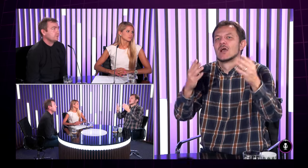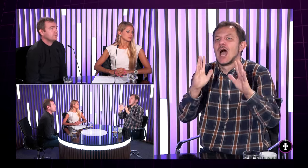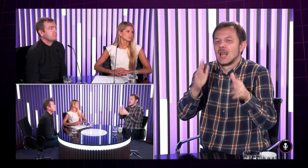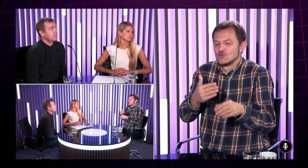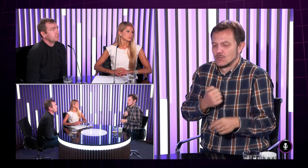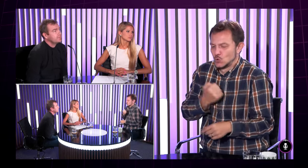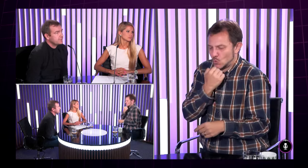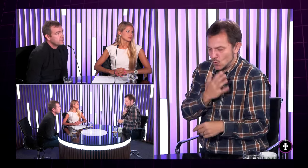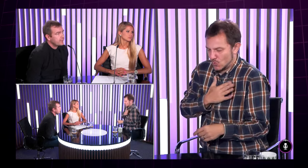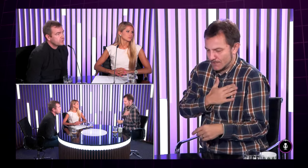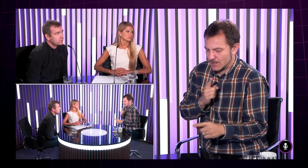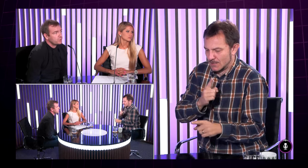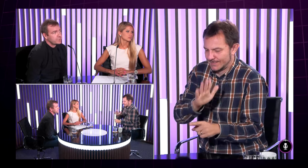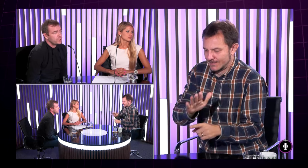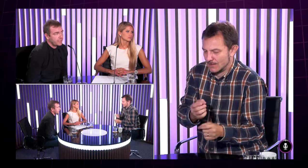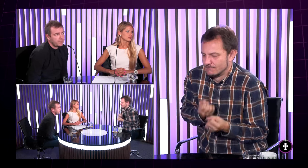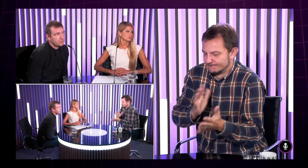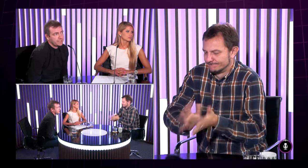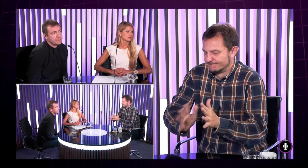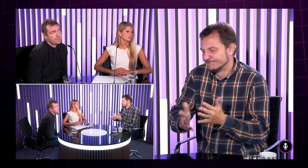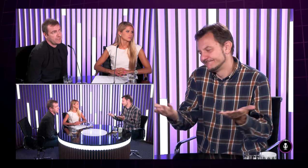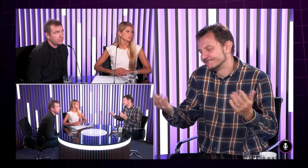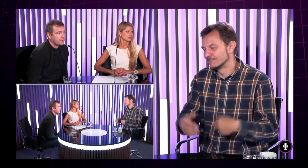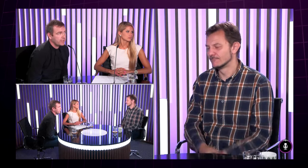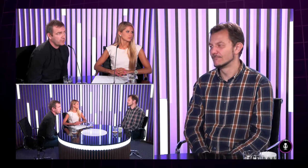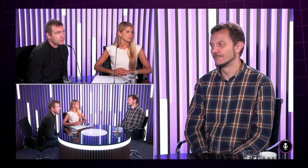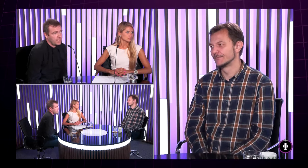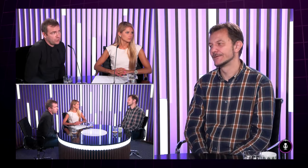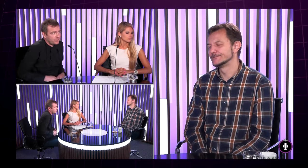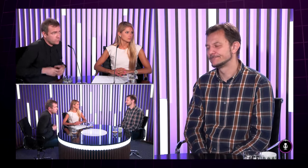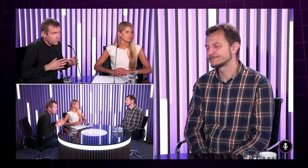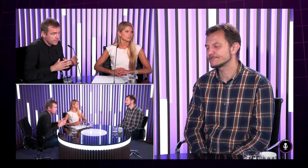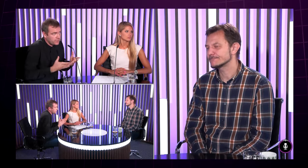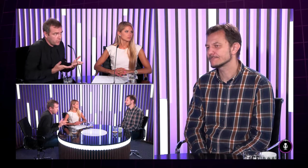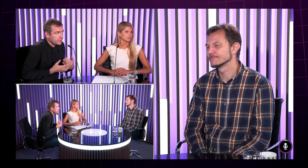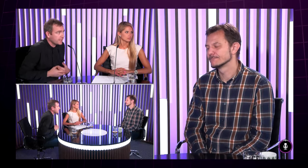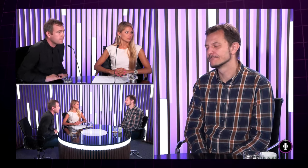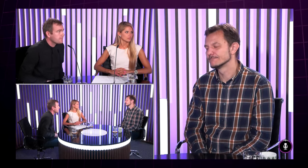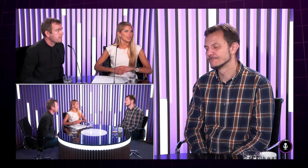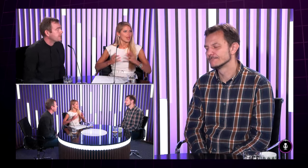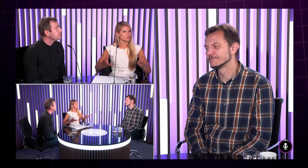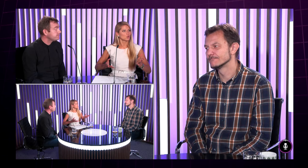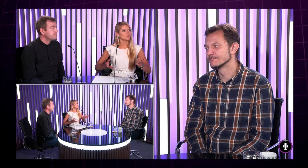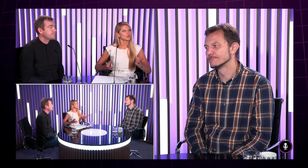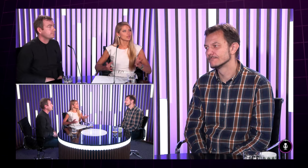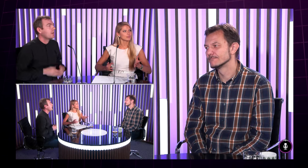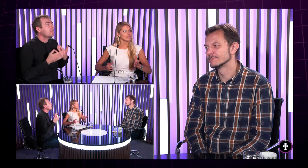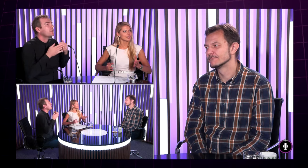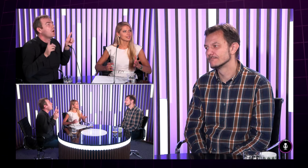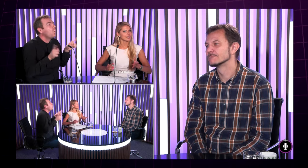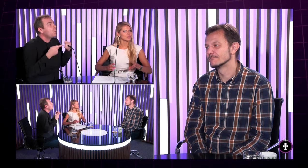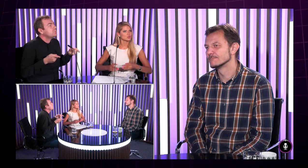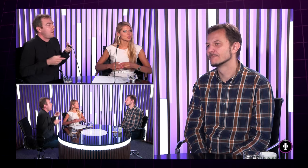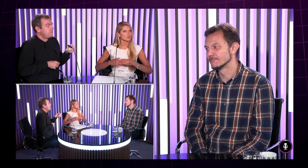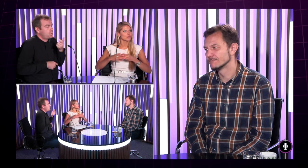preto ako keby v týchto predsudkoch sa žije a potom nechce sa prezentovať verejnosti a je to len v súkromí rodine a čo hudba do aké